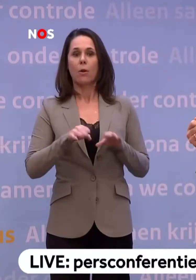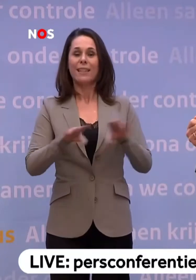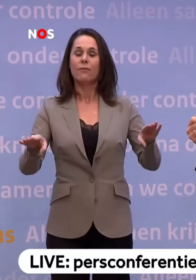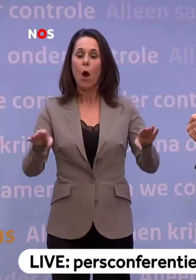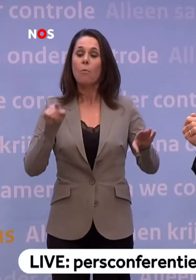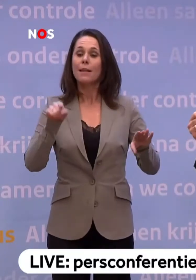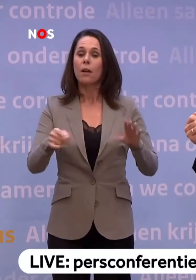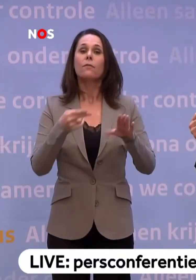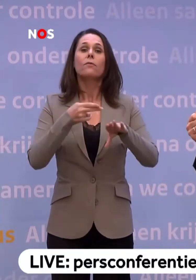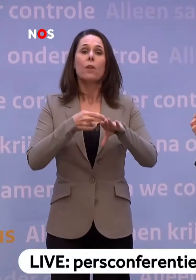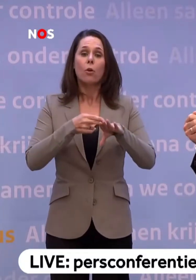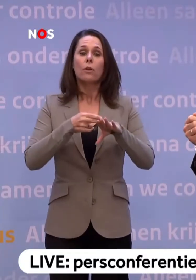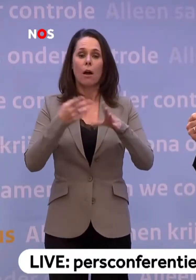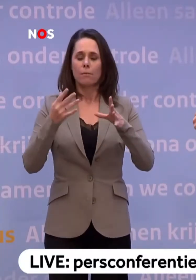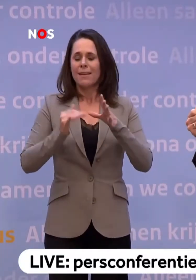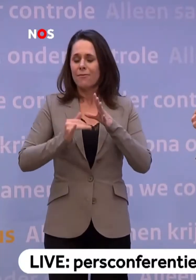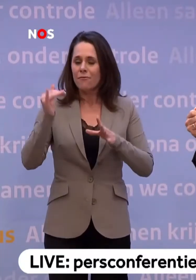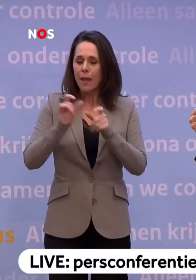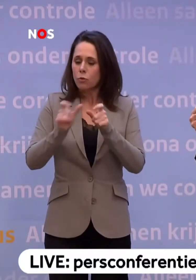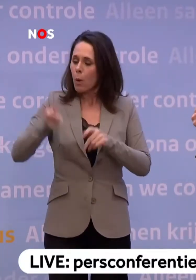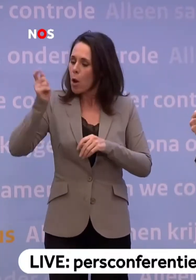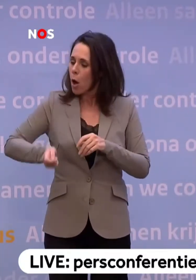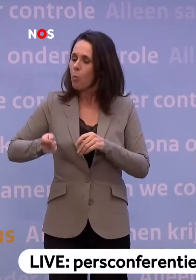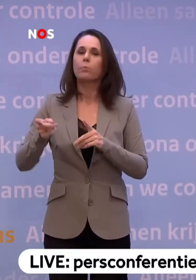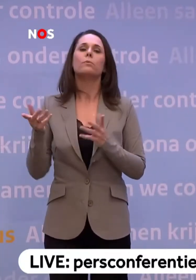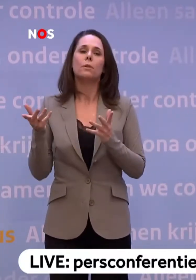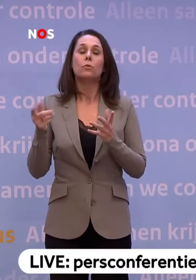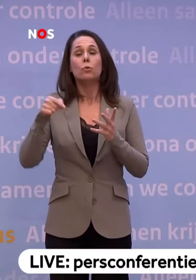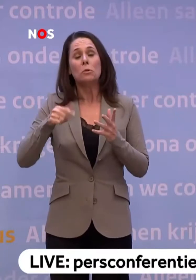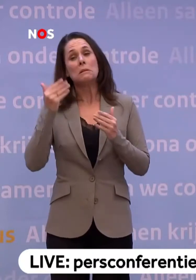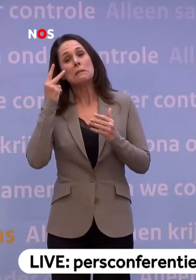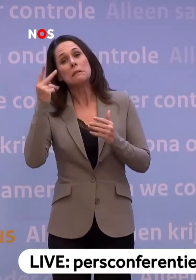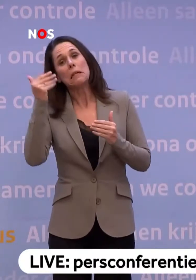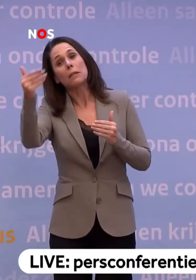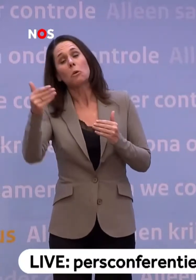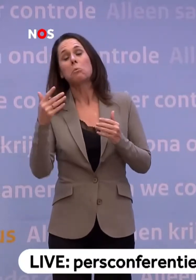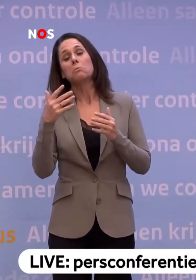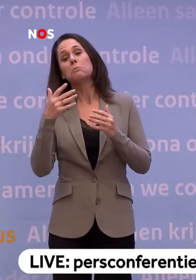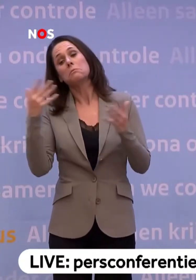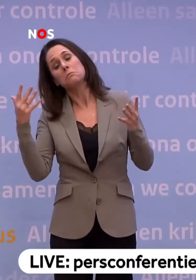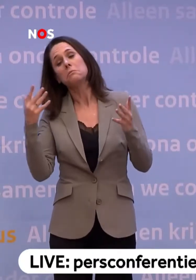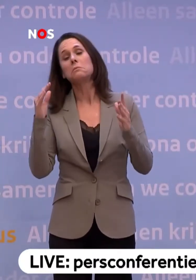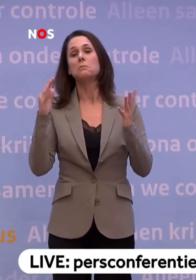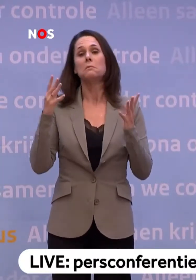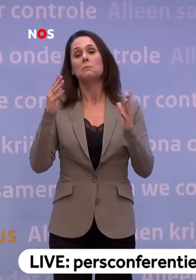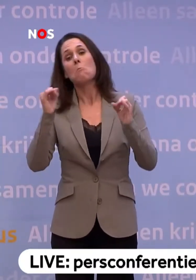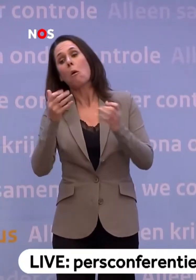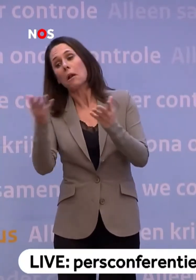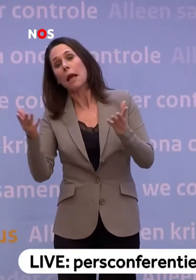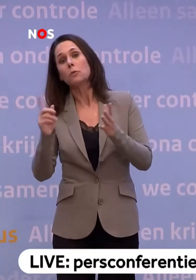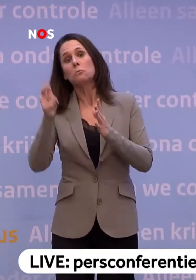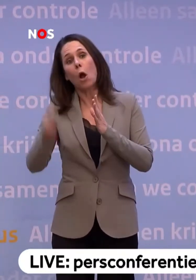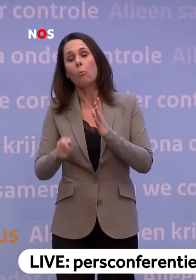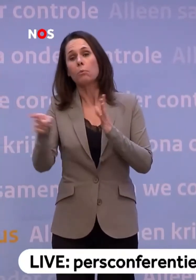is weer nodig... ...dat we in grote getalen die spullen inkopen. Nou hebben we zicht op een hele grote partij... ...dus dat zou weer nieuwe